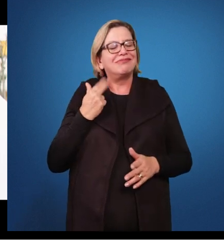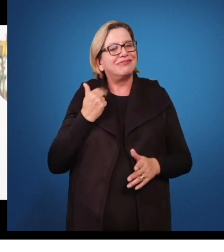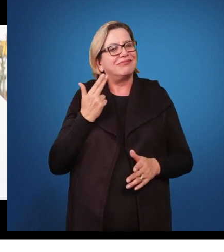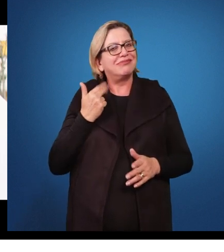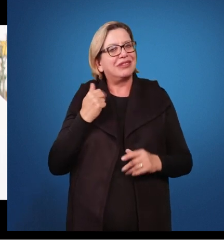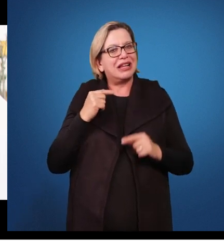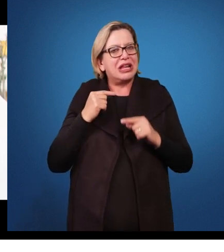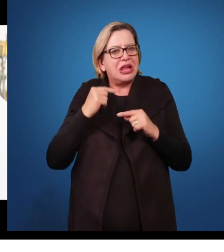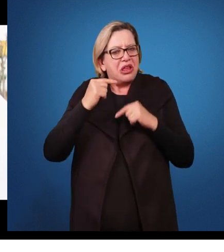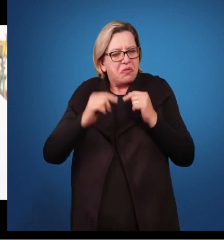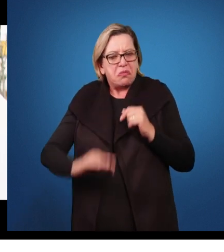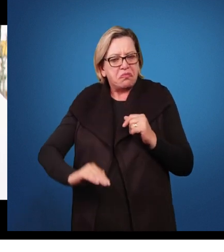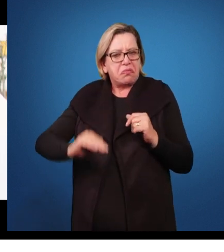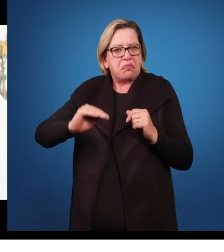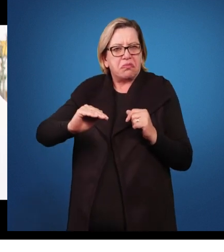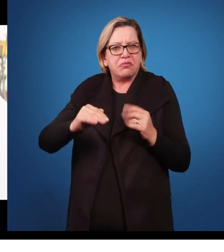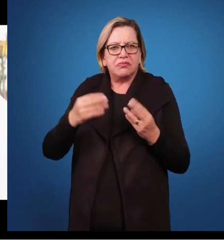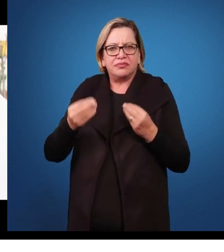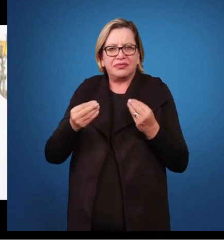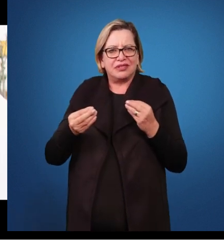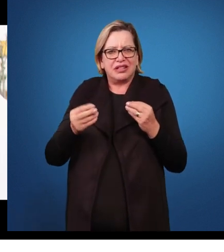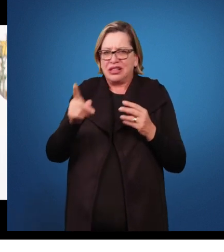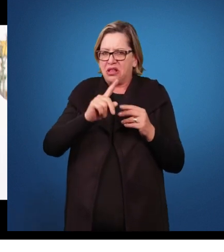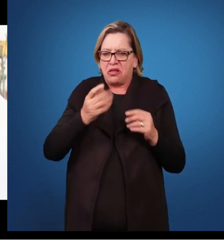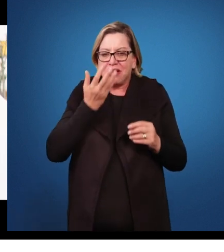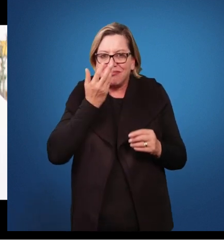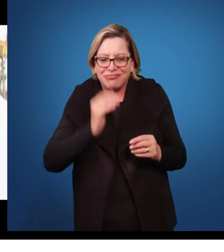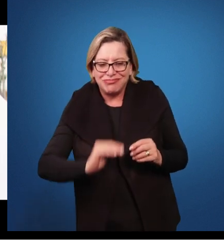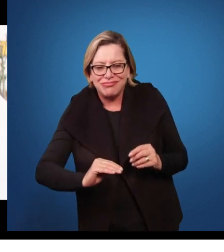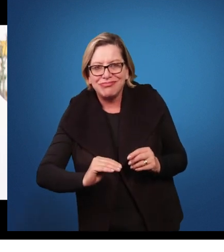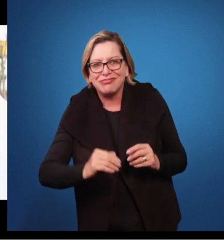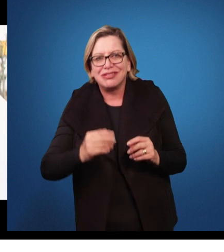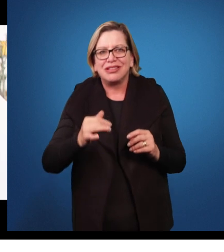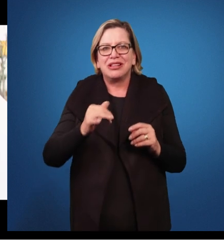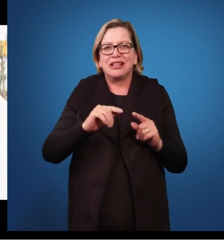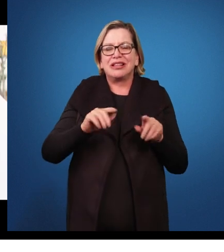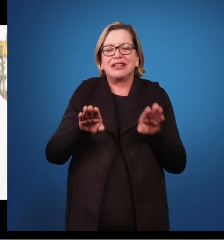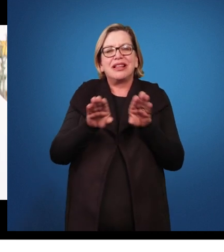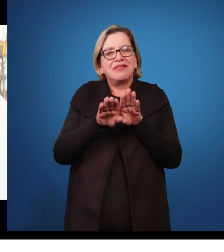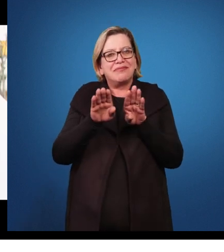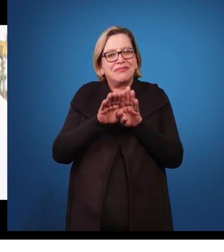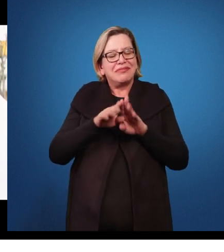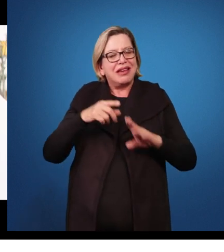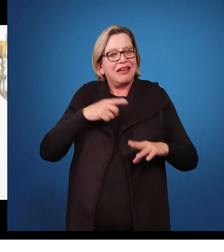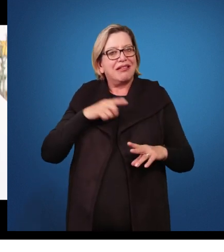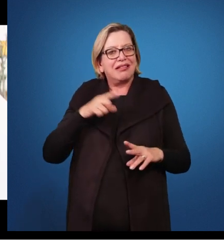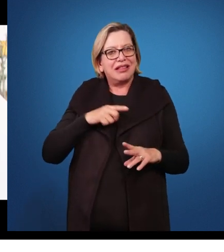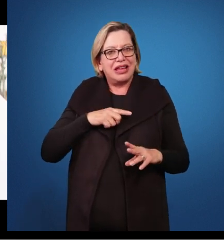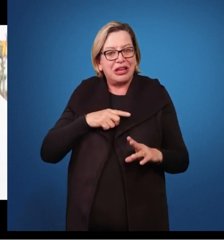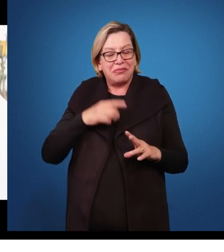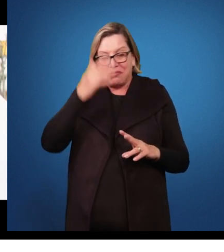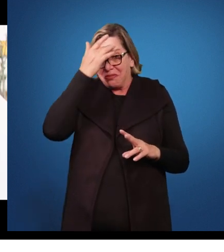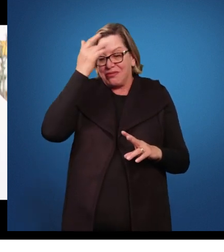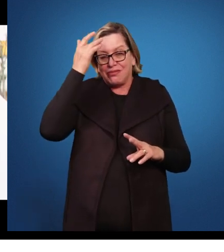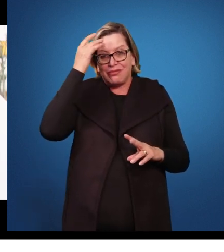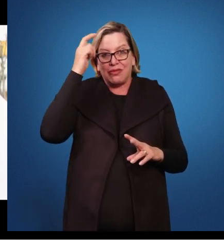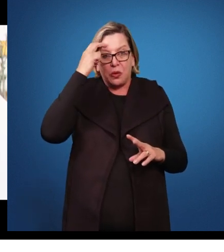depois. Então, não foi na infância. Por outro lado, gente encontra grandes gênios, vamos dar um exemplo de